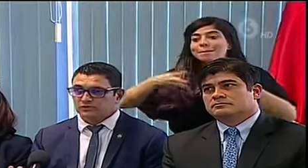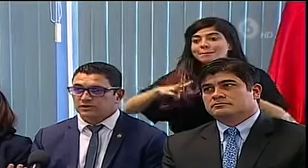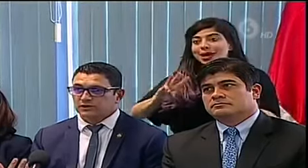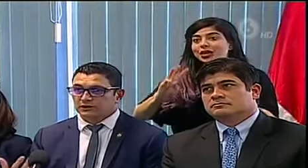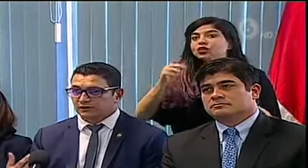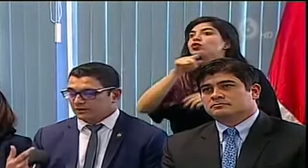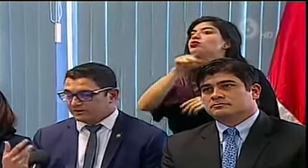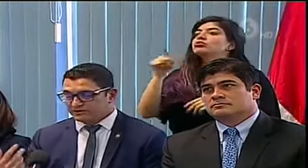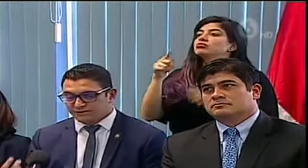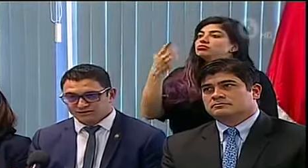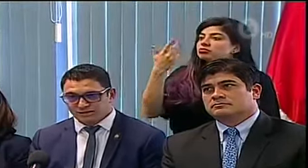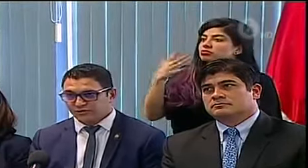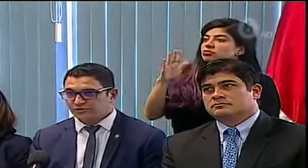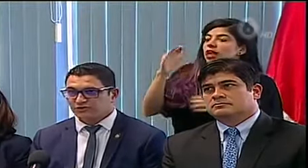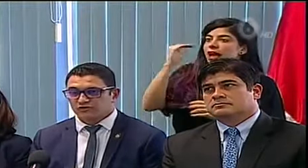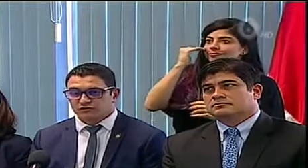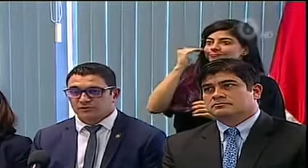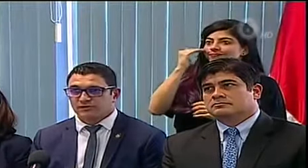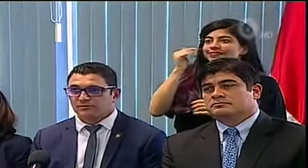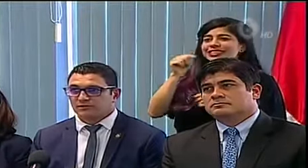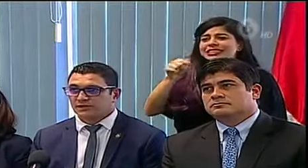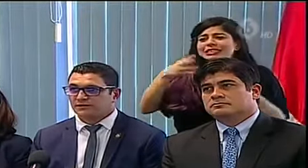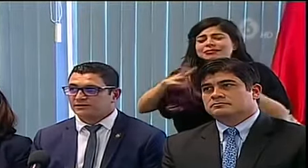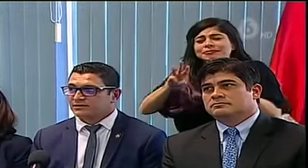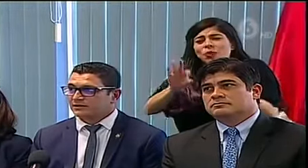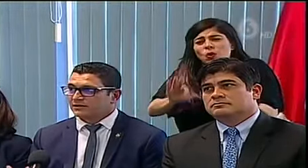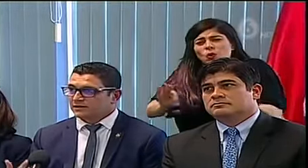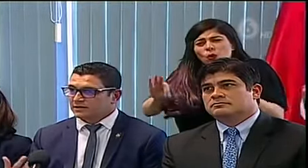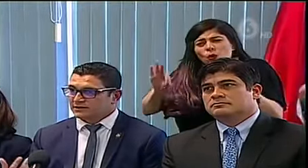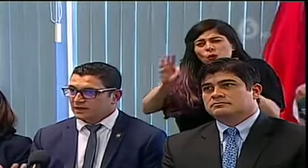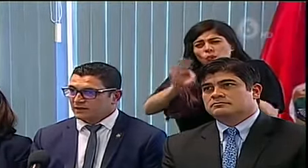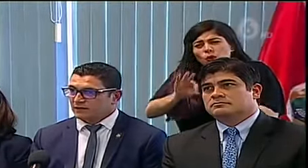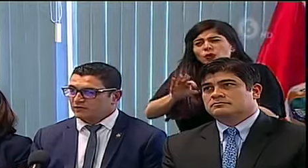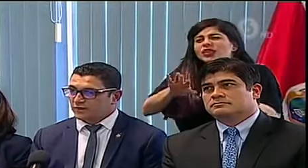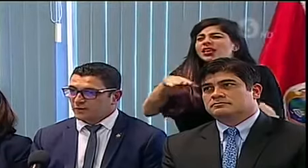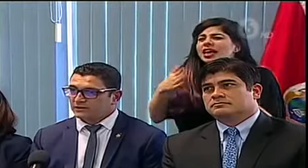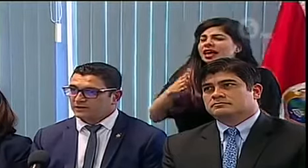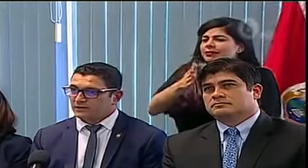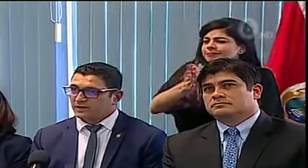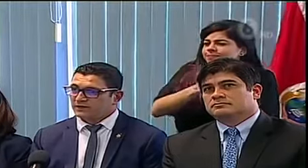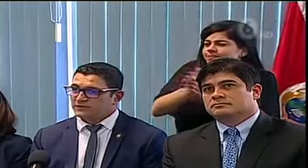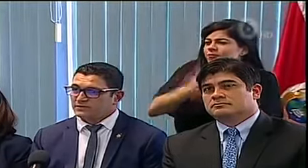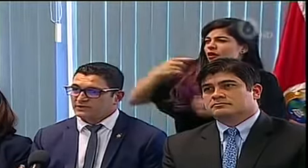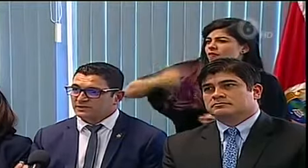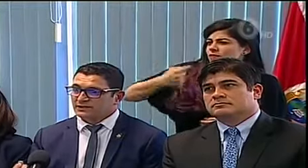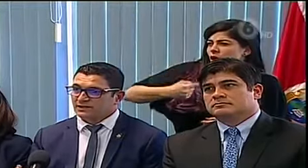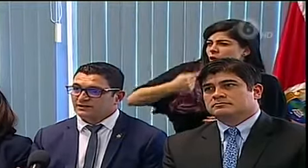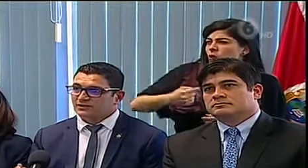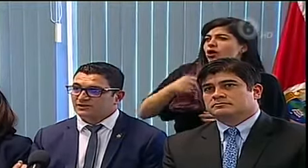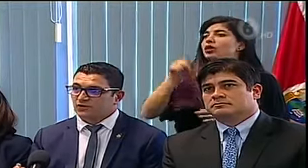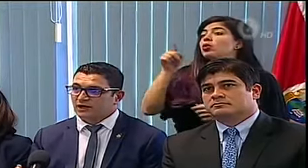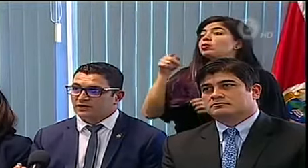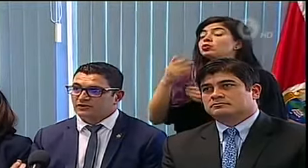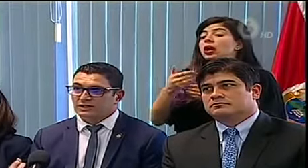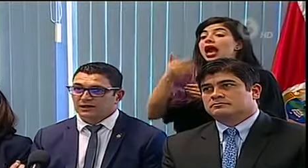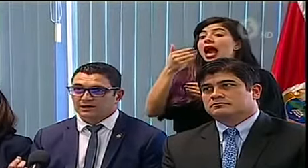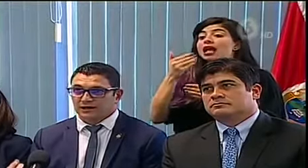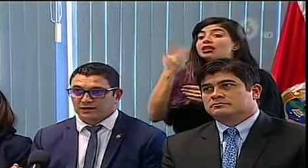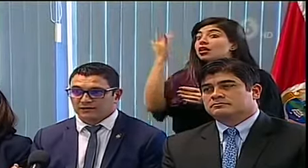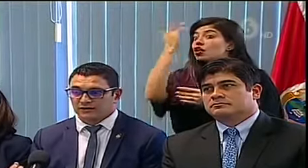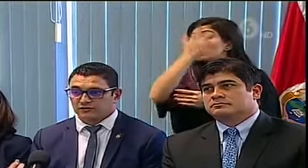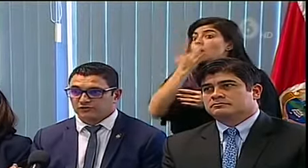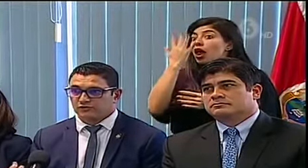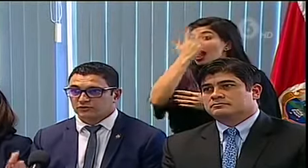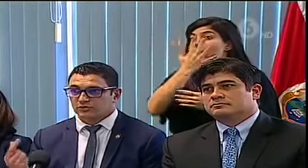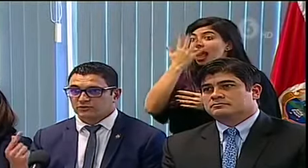que ya hemos insistido que son sumamente importantes, que es el lavado frecuente de manos, especialmente antes de tocarnos la